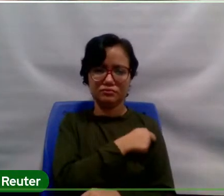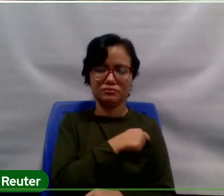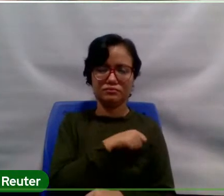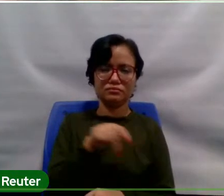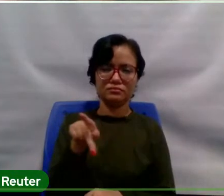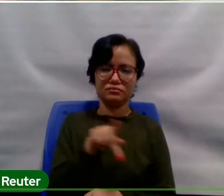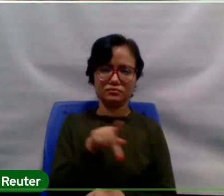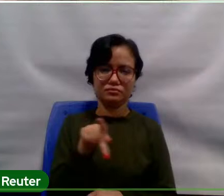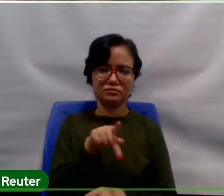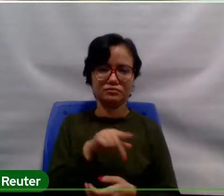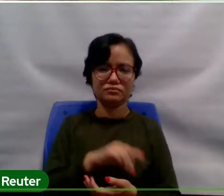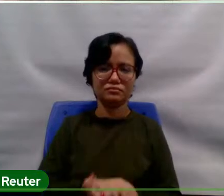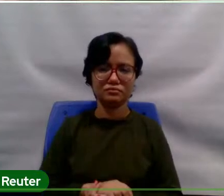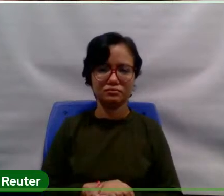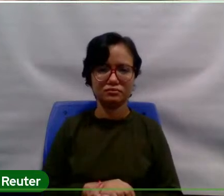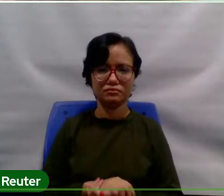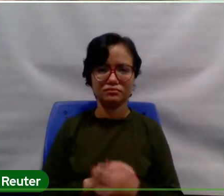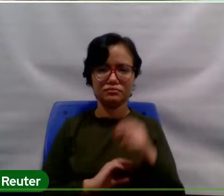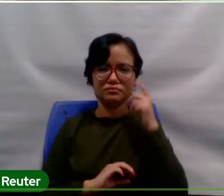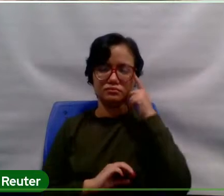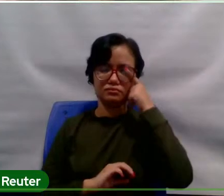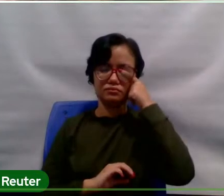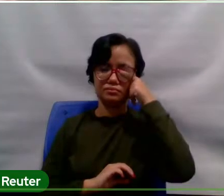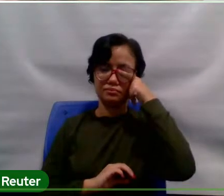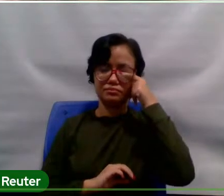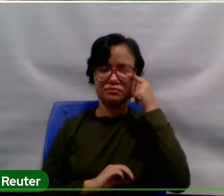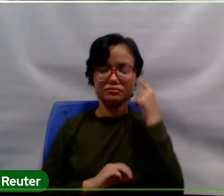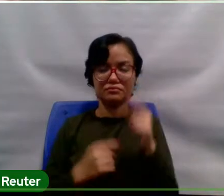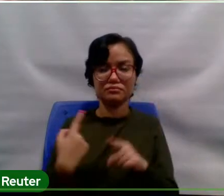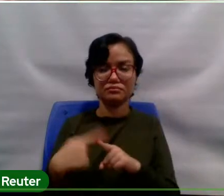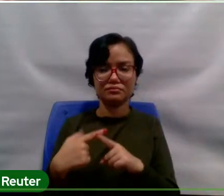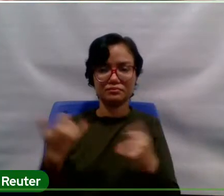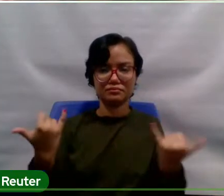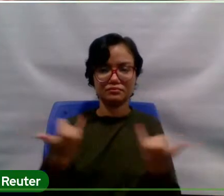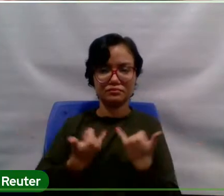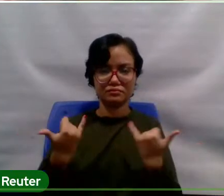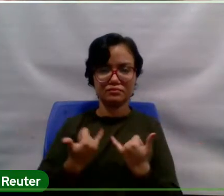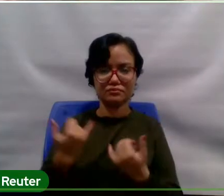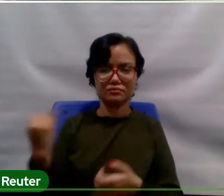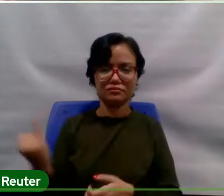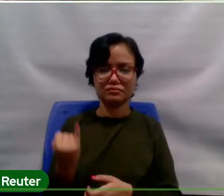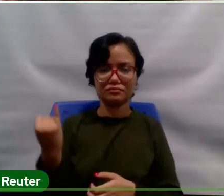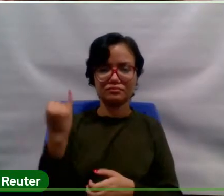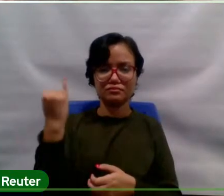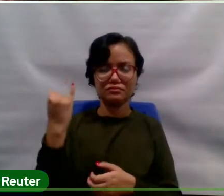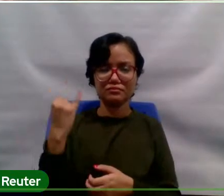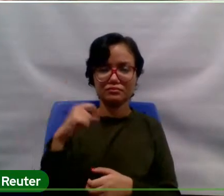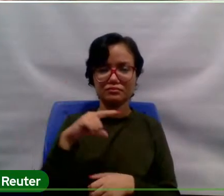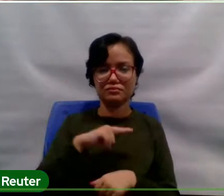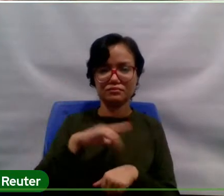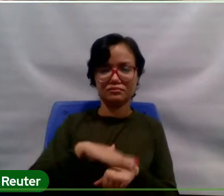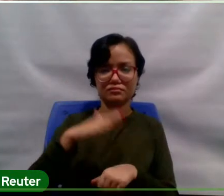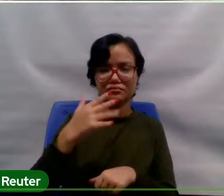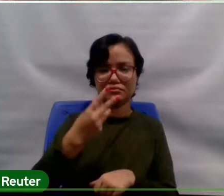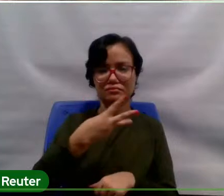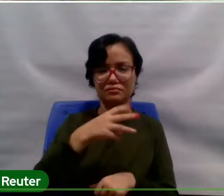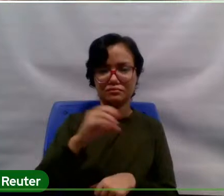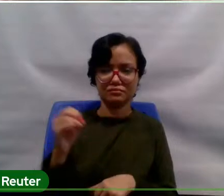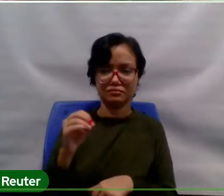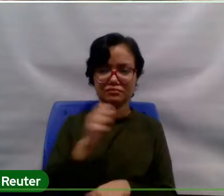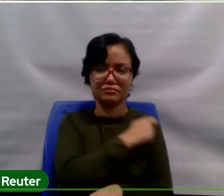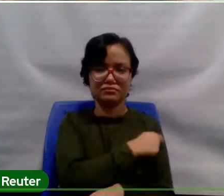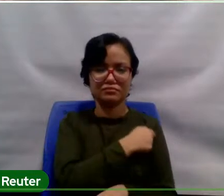administração superior. Porque os dados, eles são muito importantes, né? A gente tem mais hoje, mais do que 300 alunos de pós